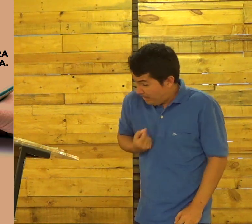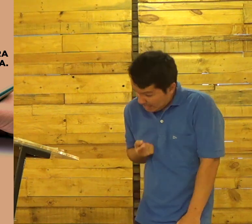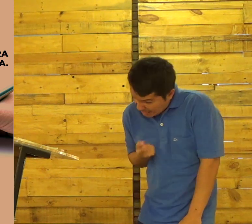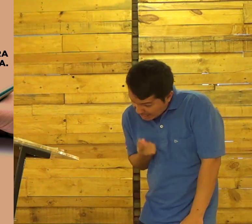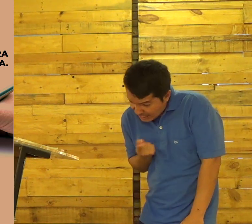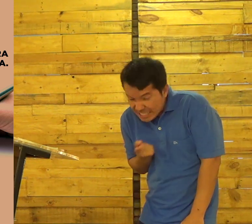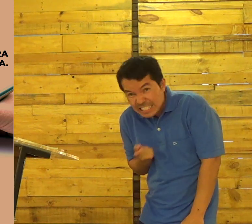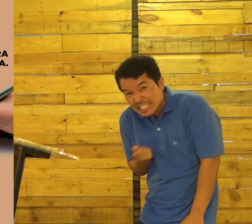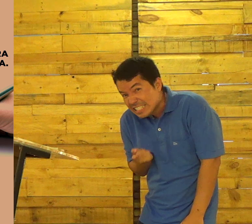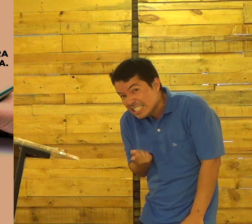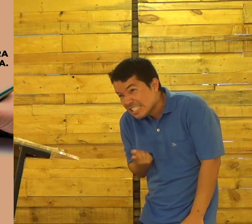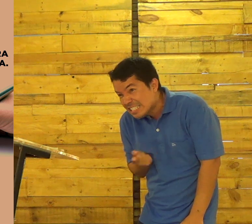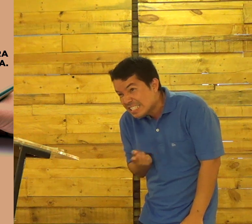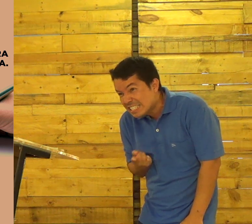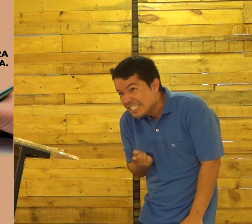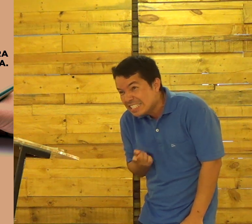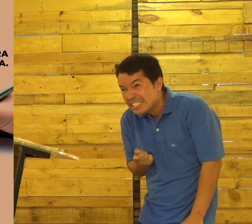vida é eterna